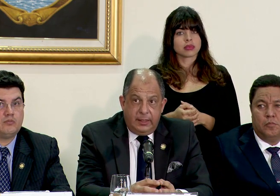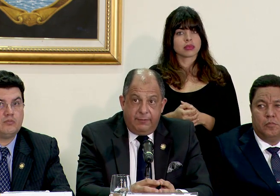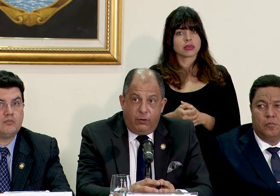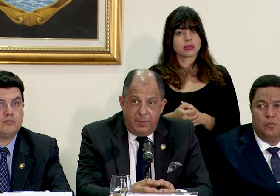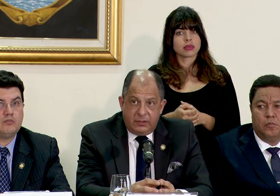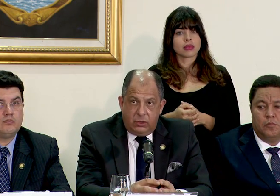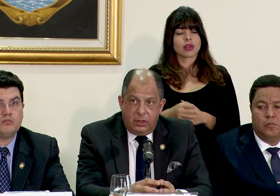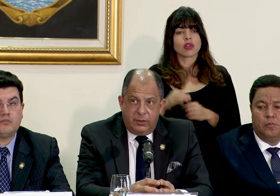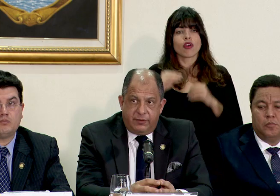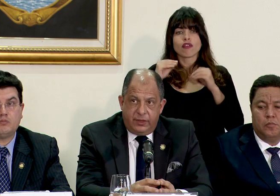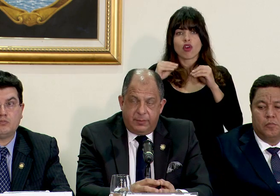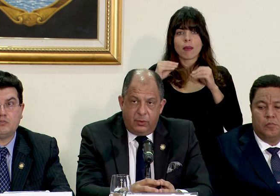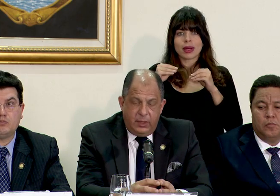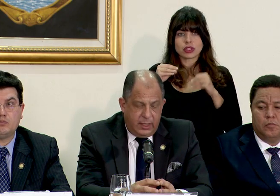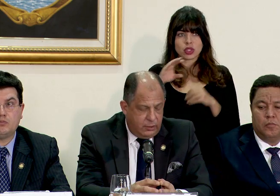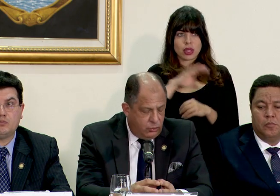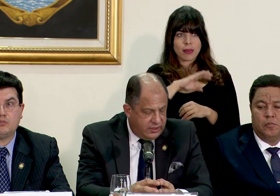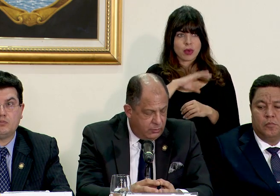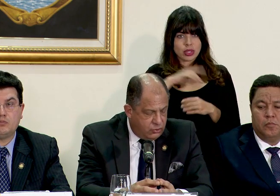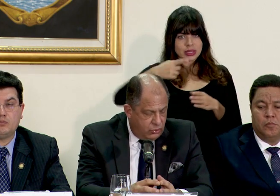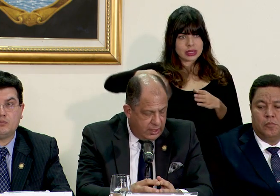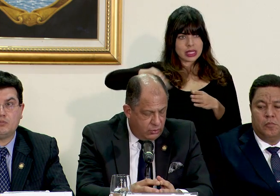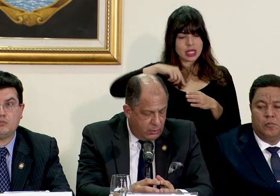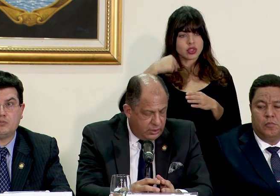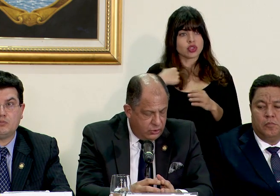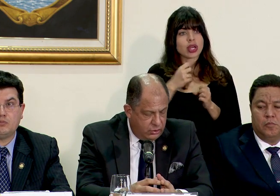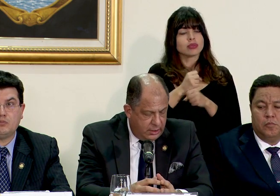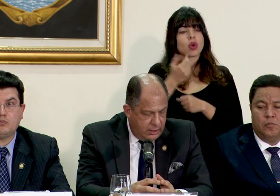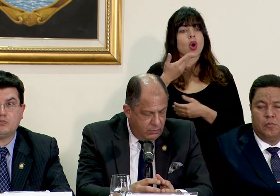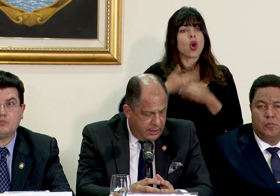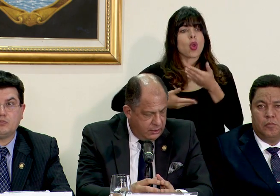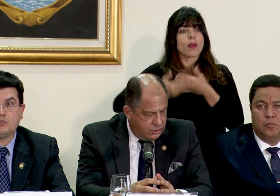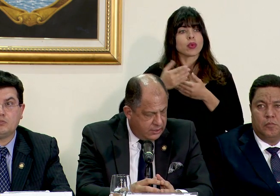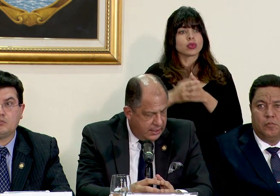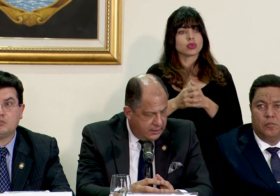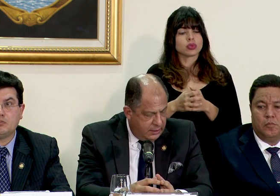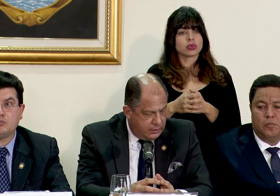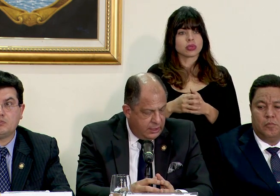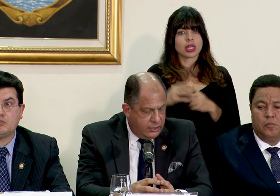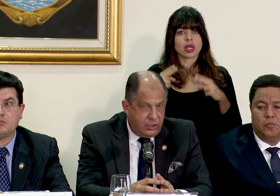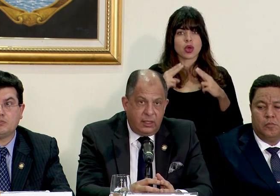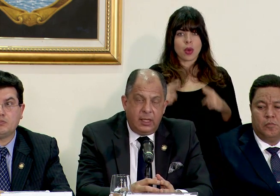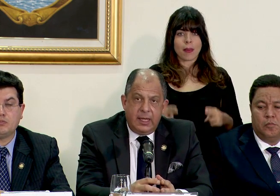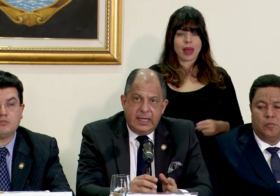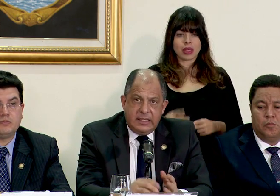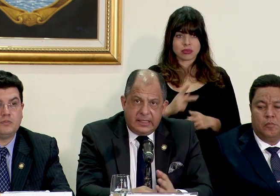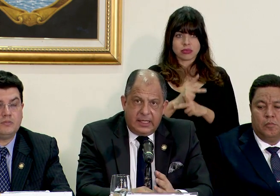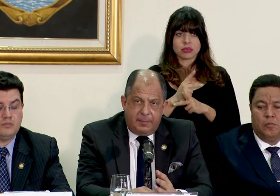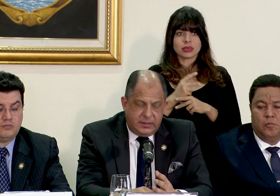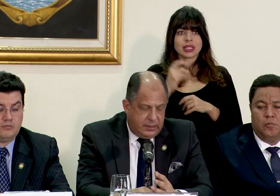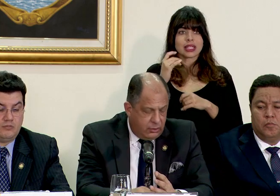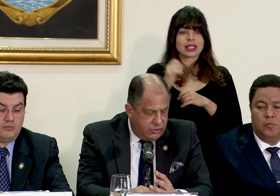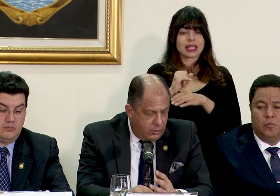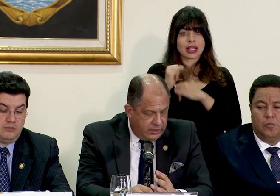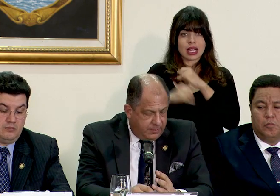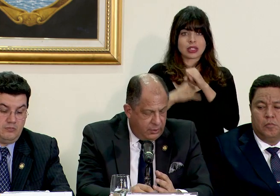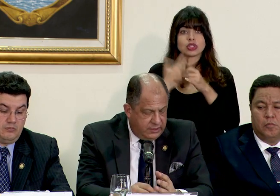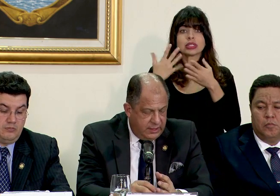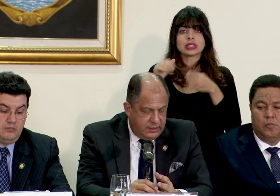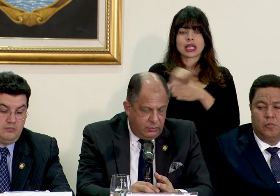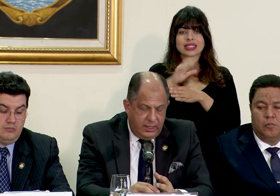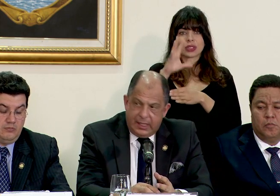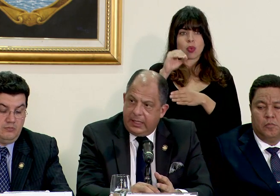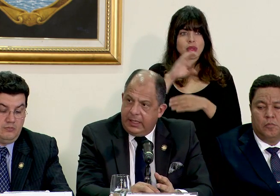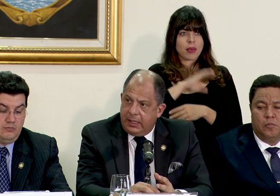de formación de nuestra fuerza pública esto lo hacemos con la colaboración del Humane Society International ya se capacitaron 50